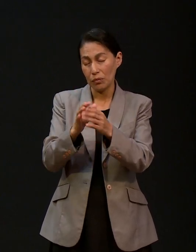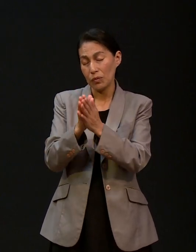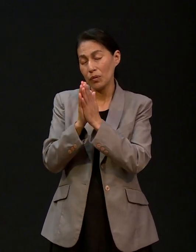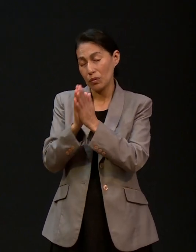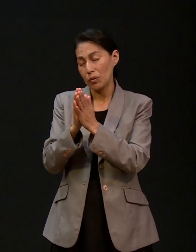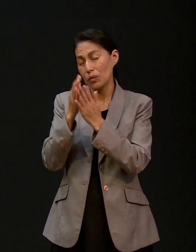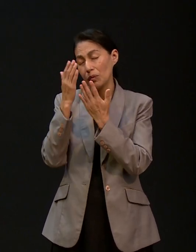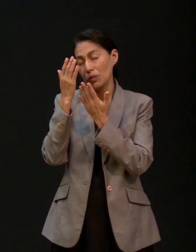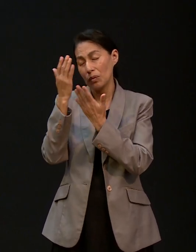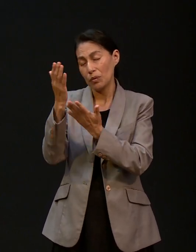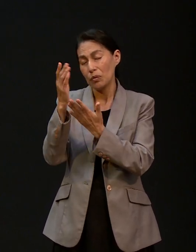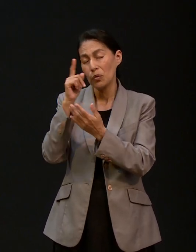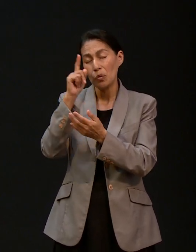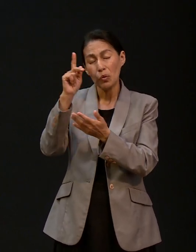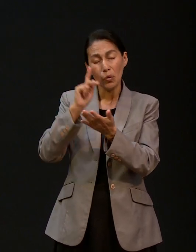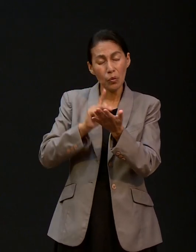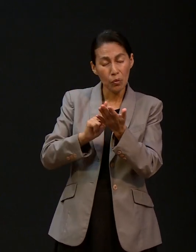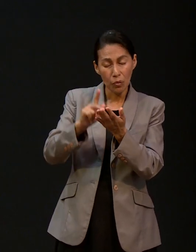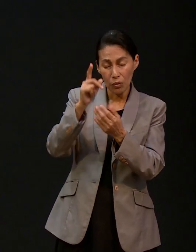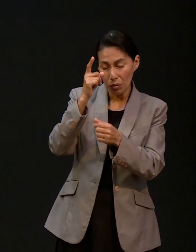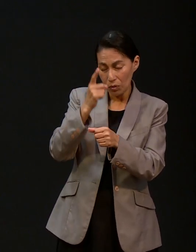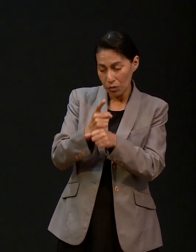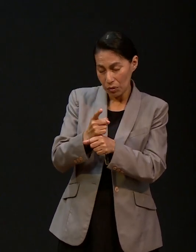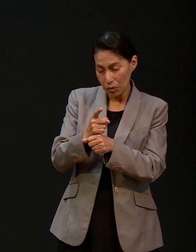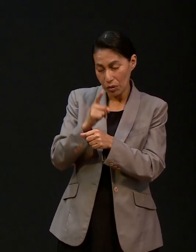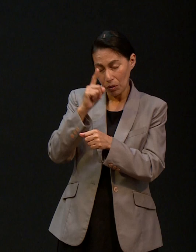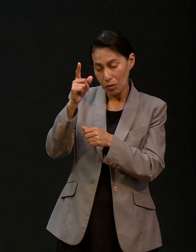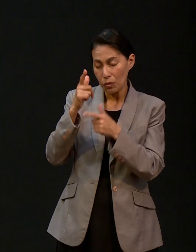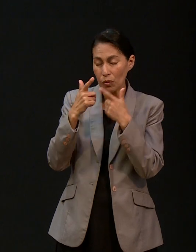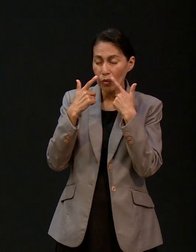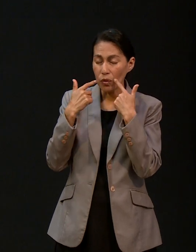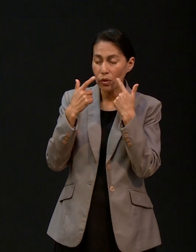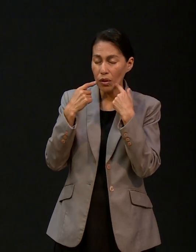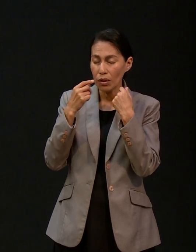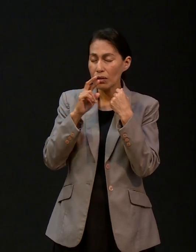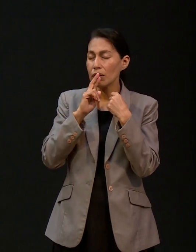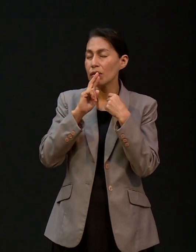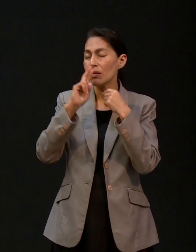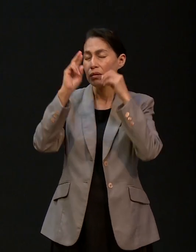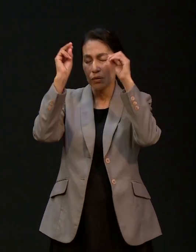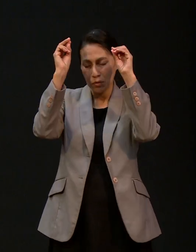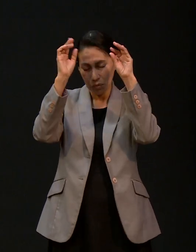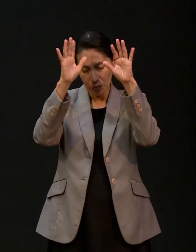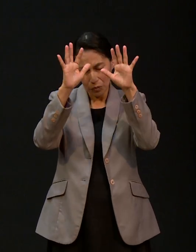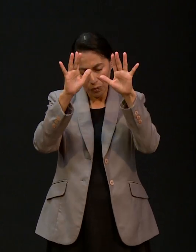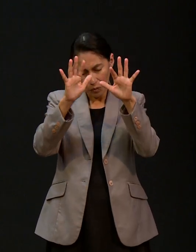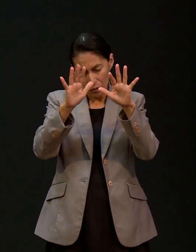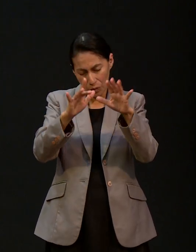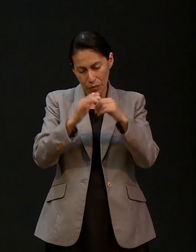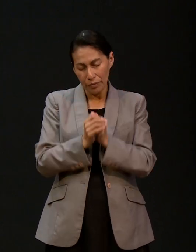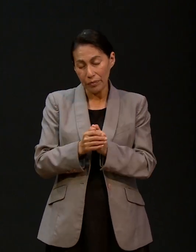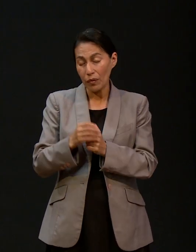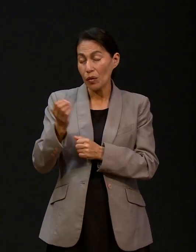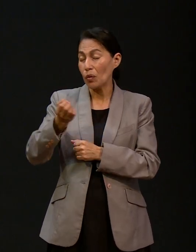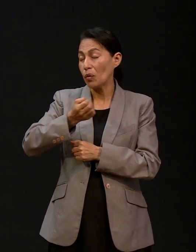y pedimos que conforme a tu voluntad y conforme a tu gracia sean respondidas nuestras